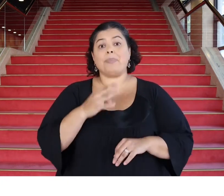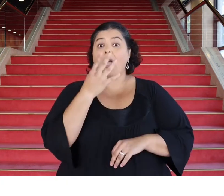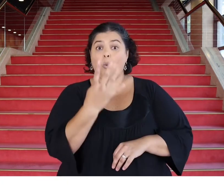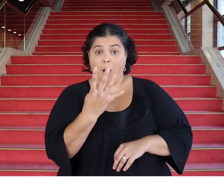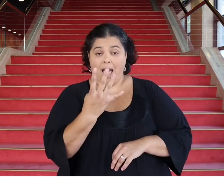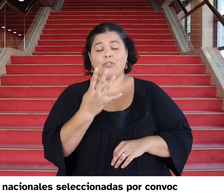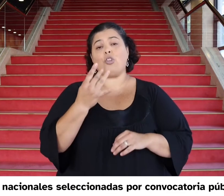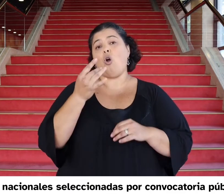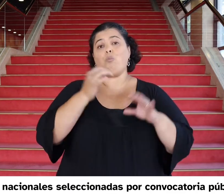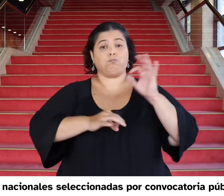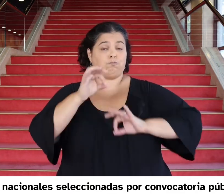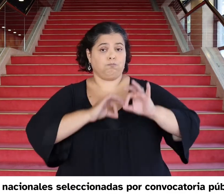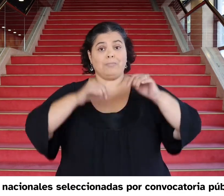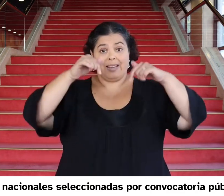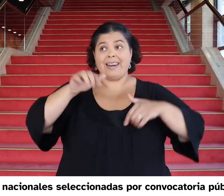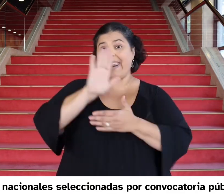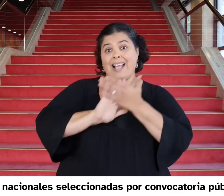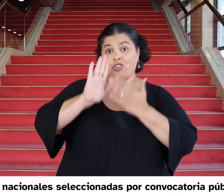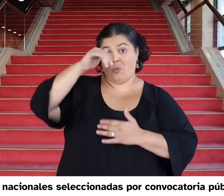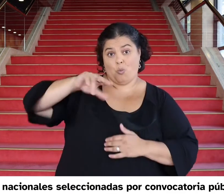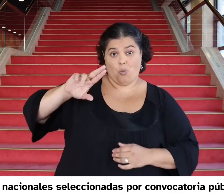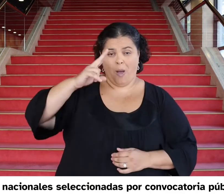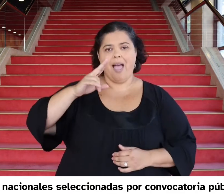Cuatro obras nacionales seleccionadas por convocatoria pública.